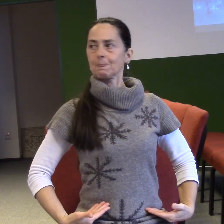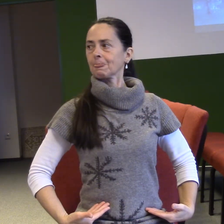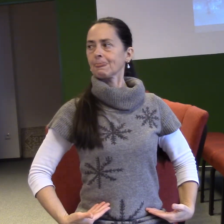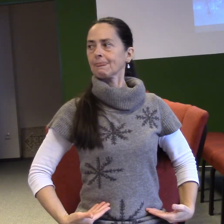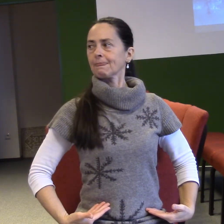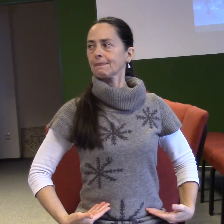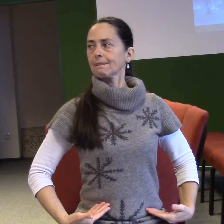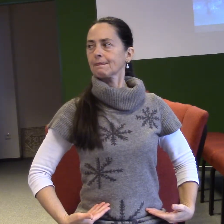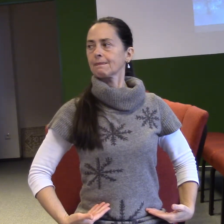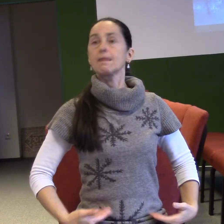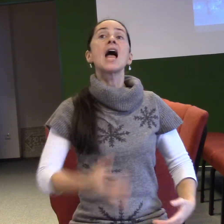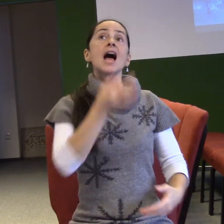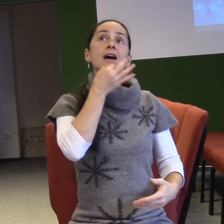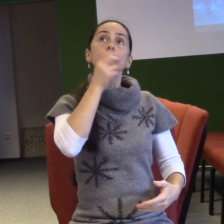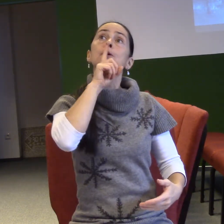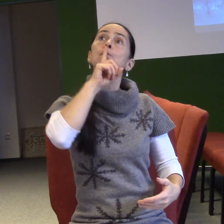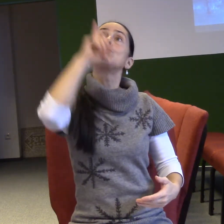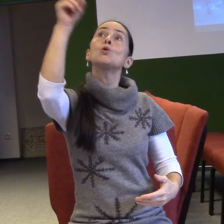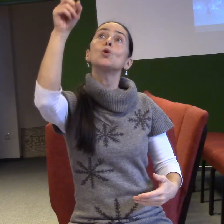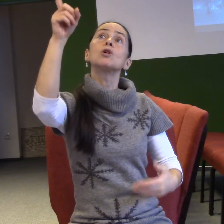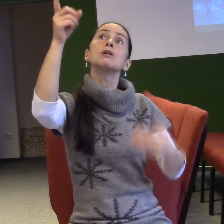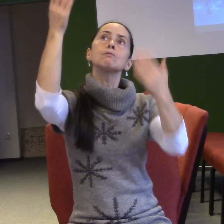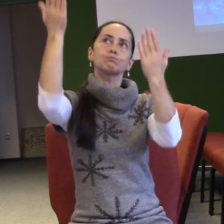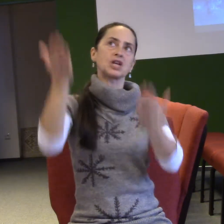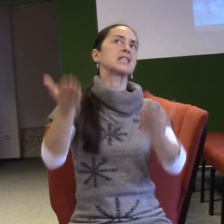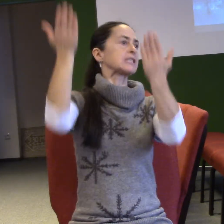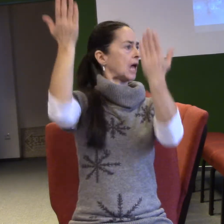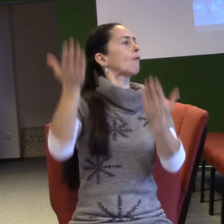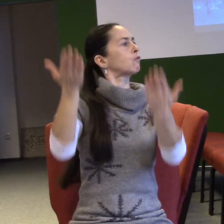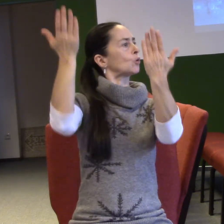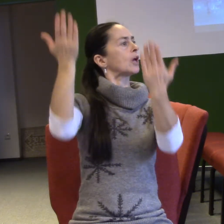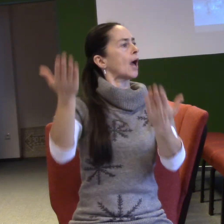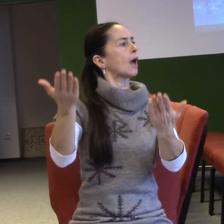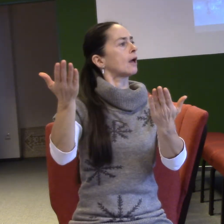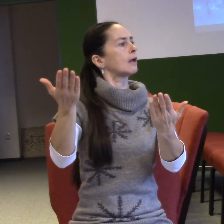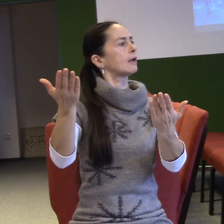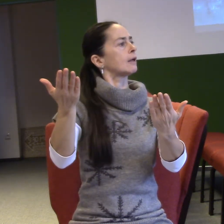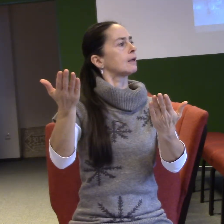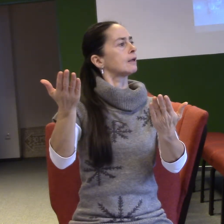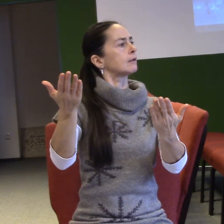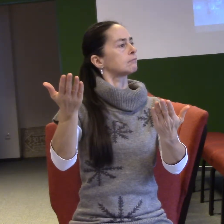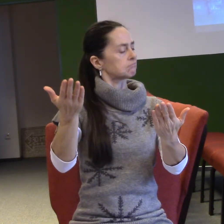Bůh, když se představuje Mojžíšovi, tak říká, já jsem. Jsem, který jsem. A protože tě mám rád, můžeš mi říkat přes dívkou jsem.